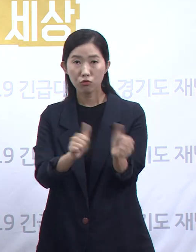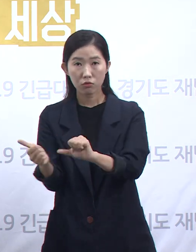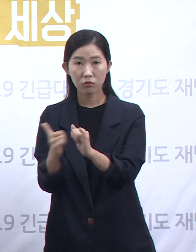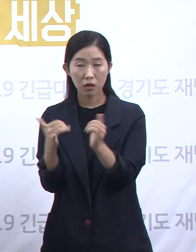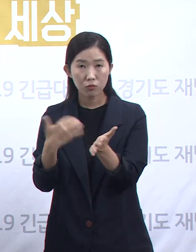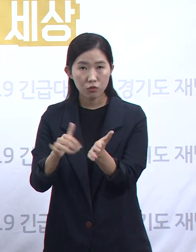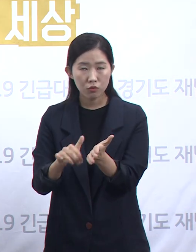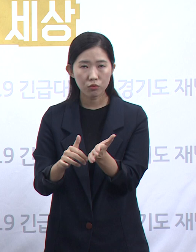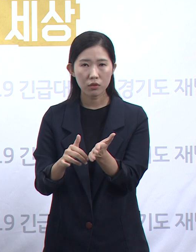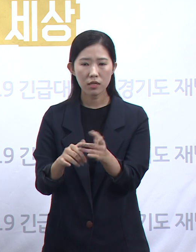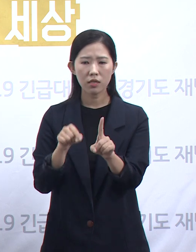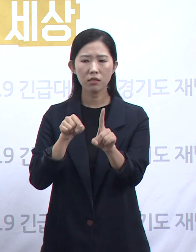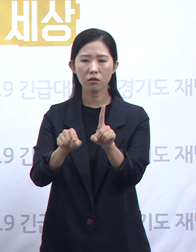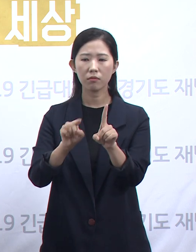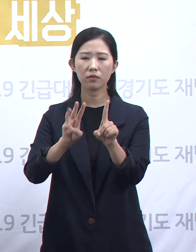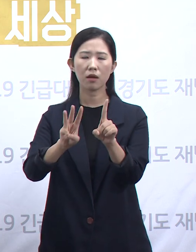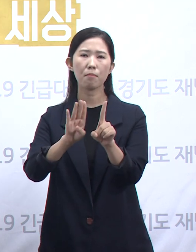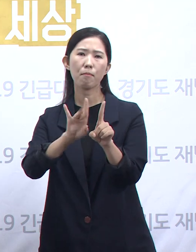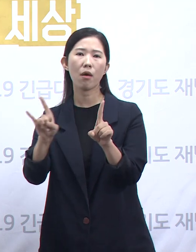.3배 많았습니다.